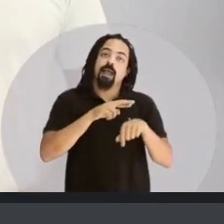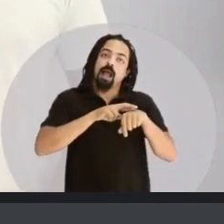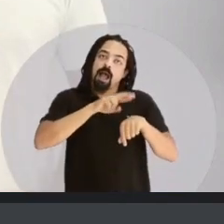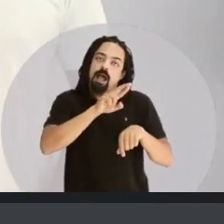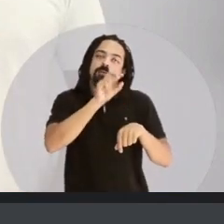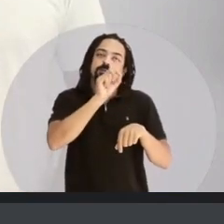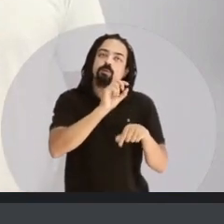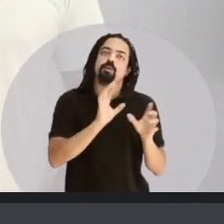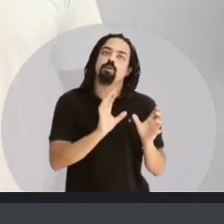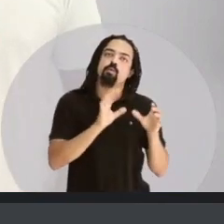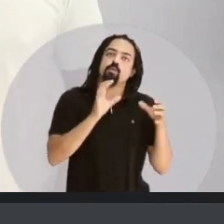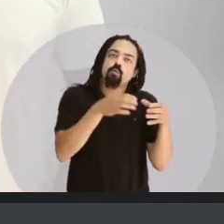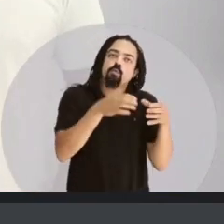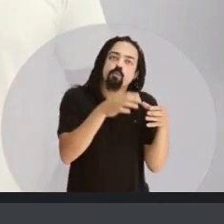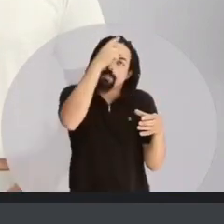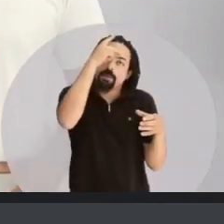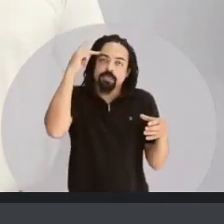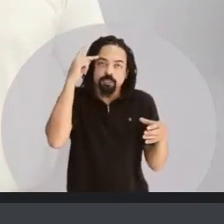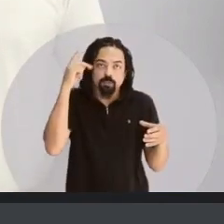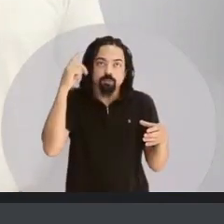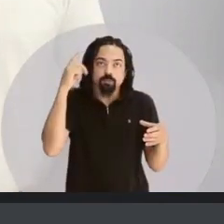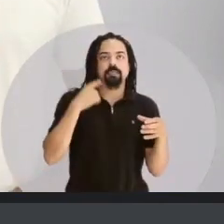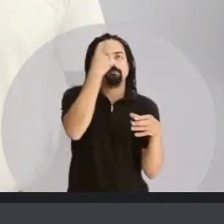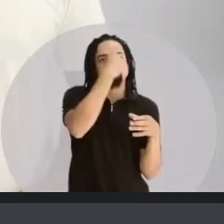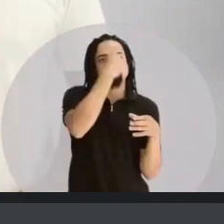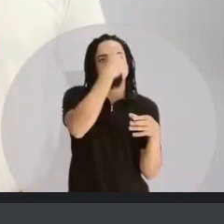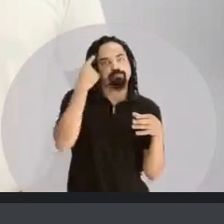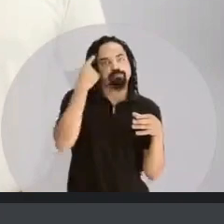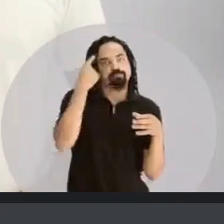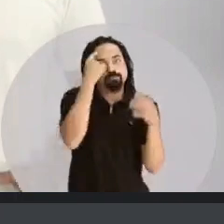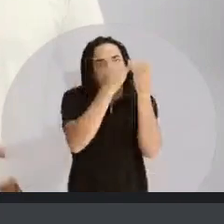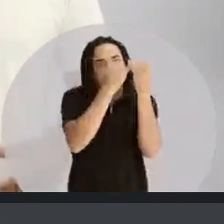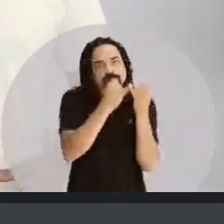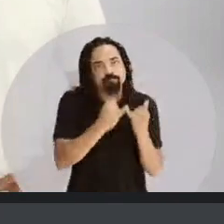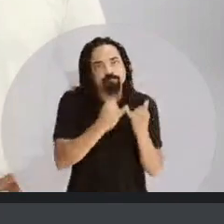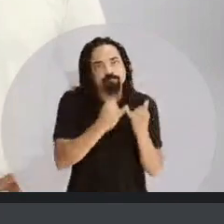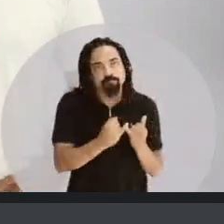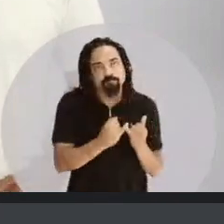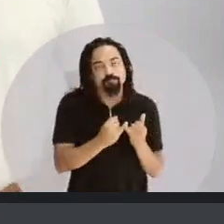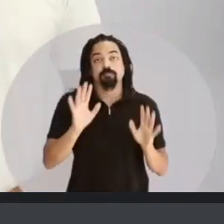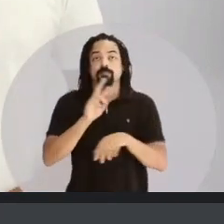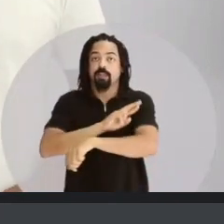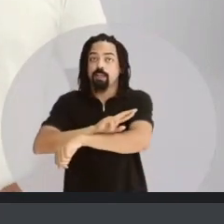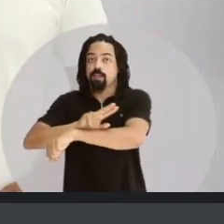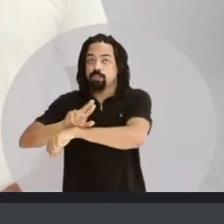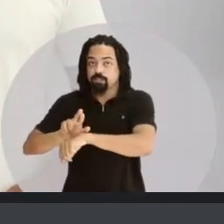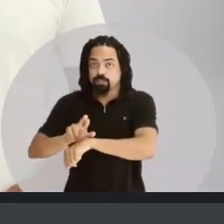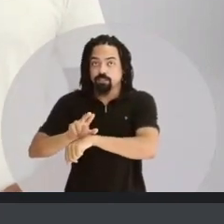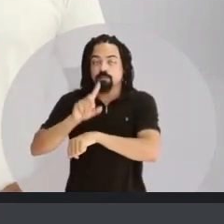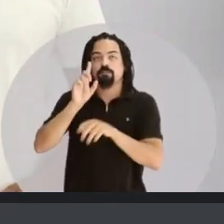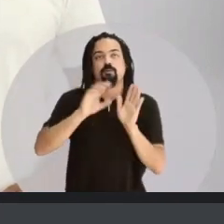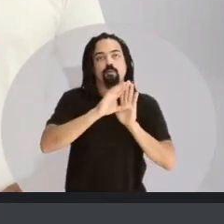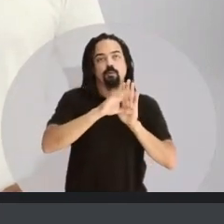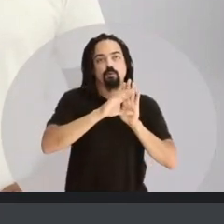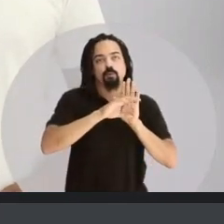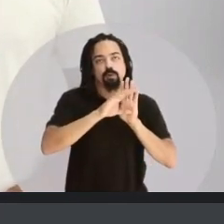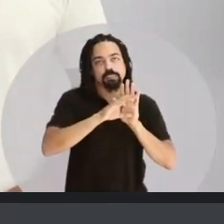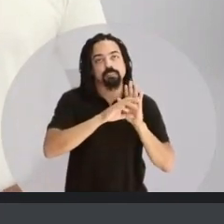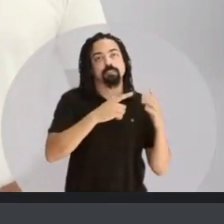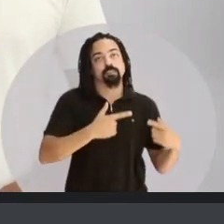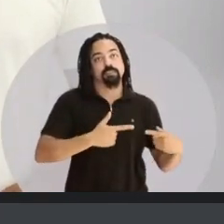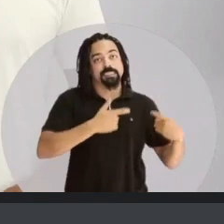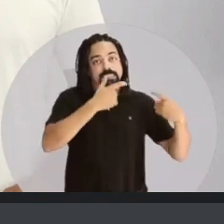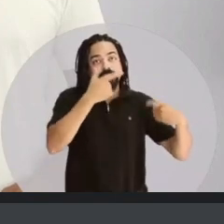se refere a um grupo de pessoas que tem características físicas e traços de fenótipos semelhantes. Etnia, no entanto,